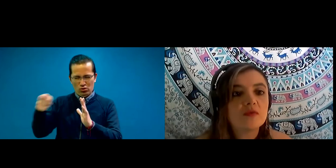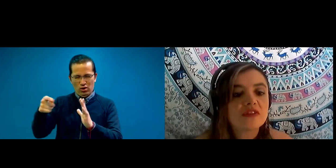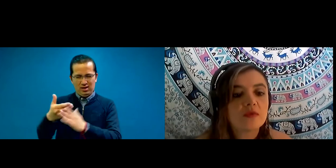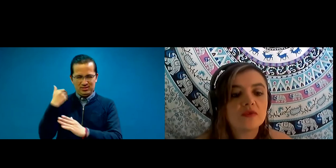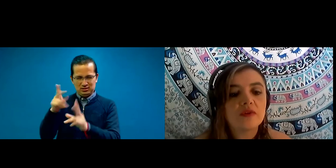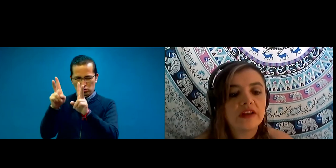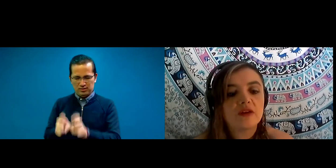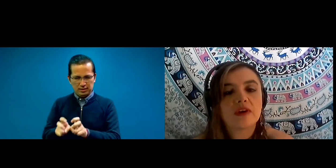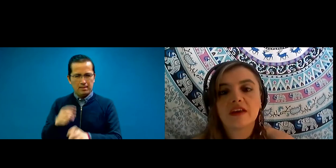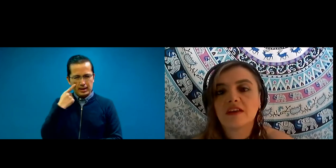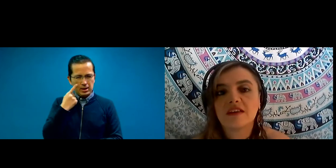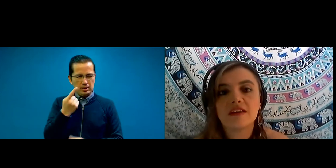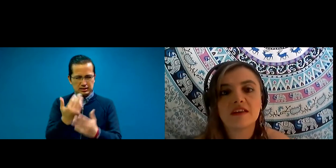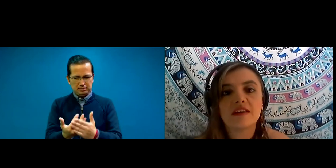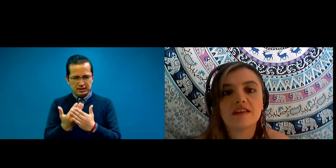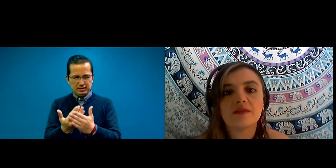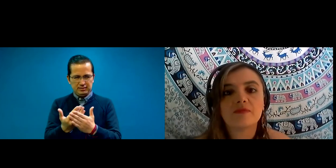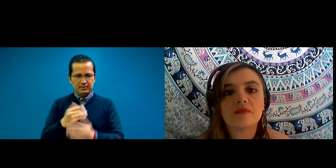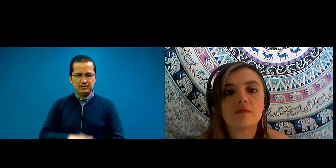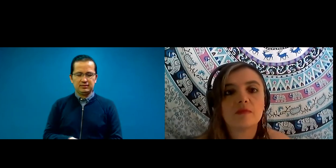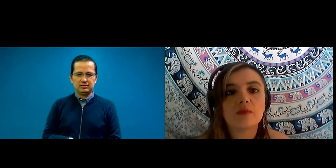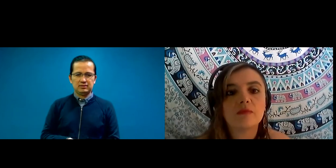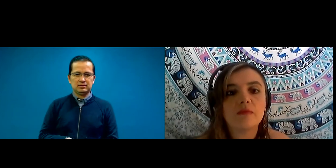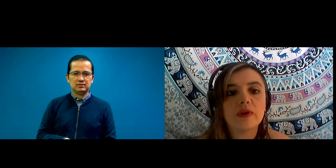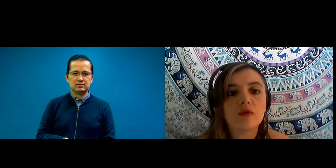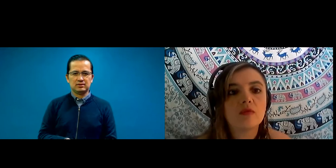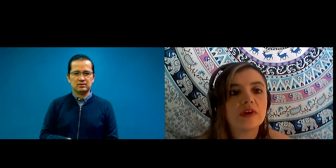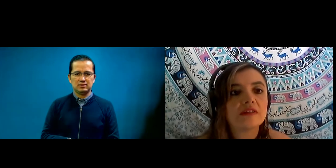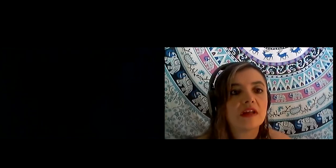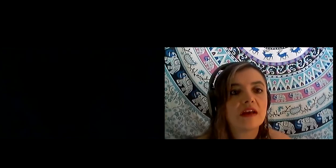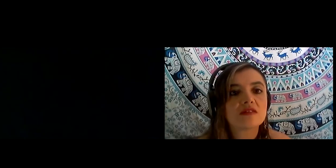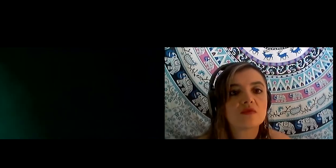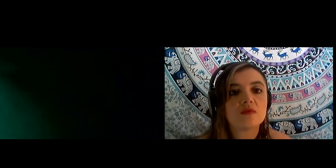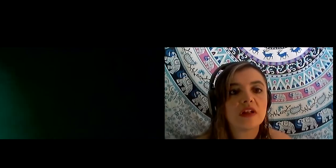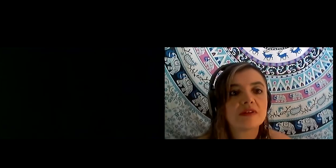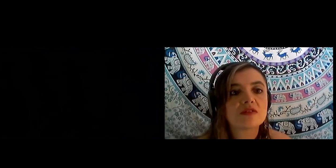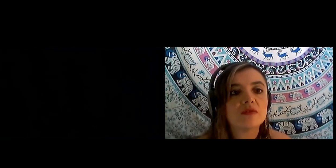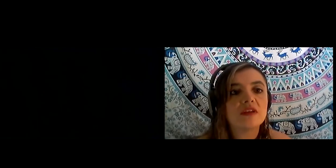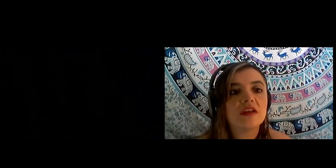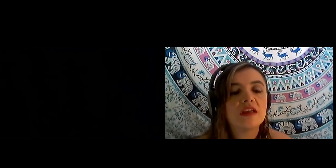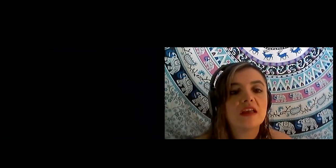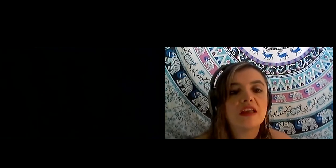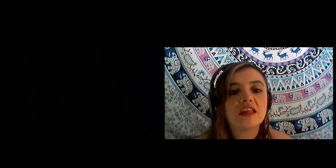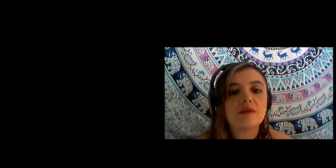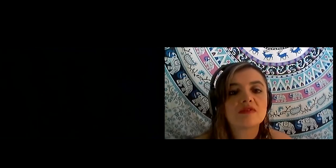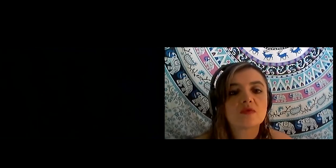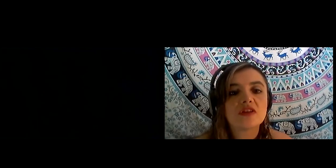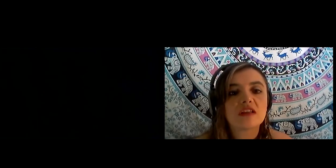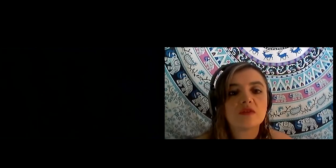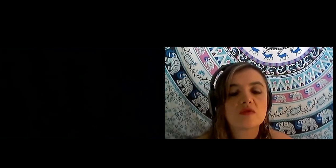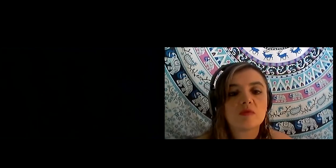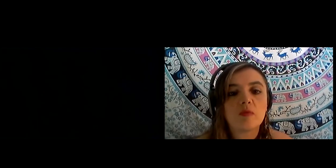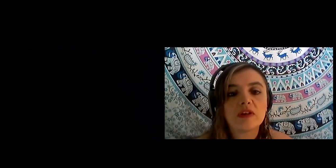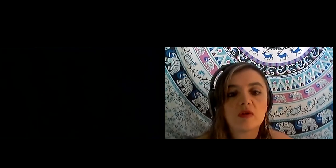denme un segundo en lo que veo cómo entra a su grabación y vamos a